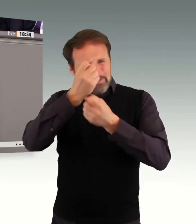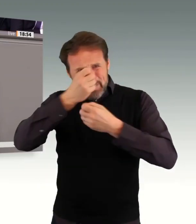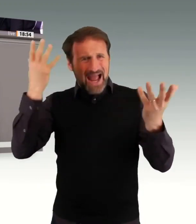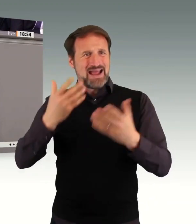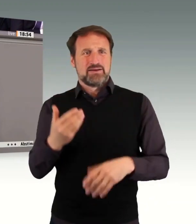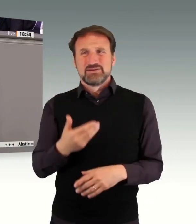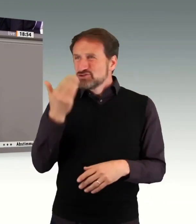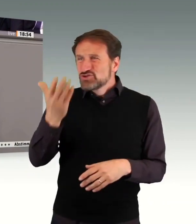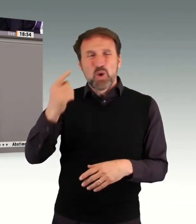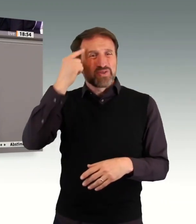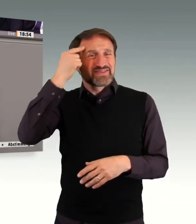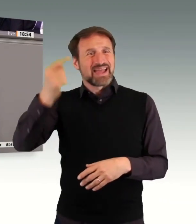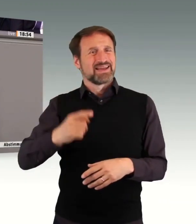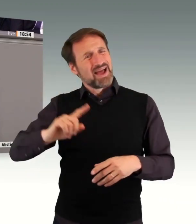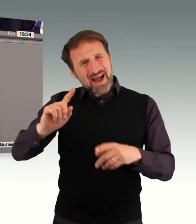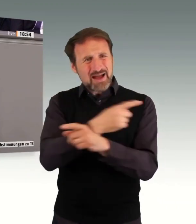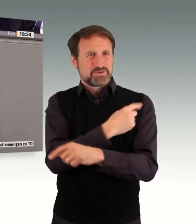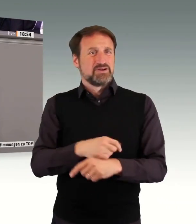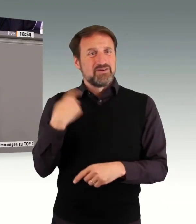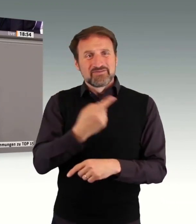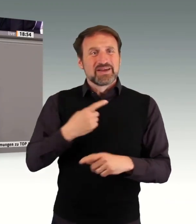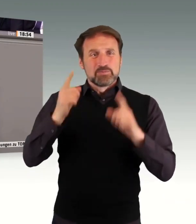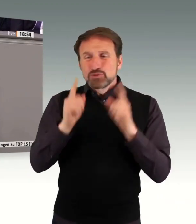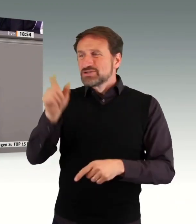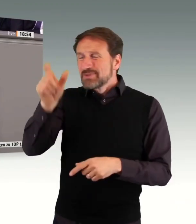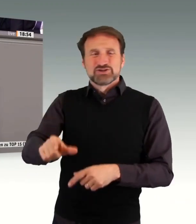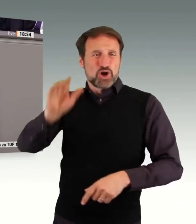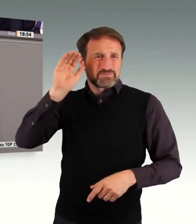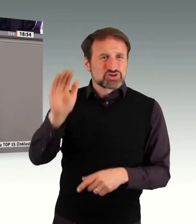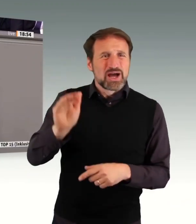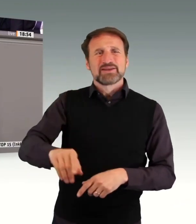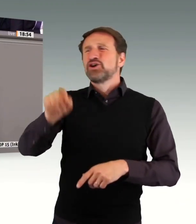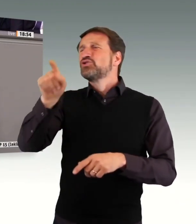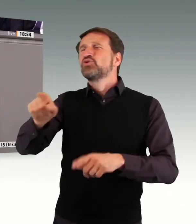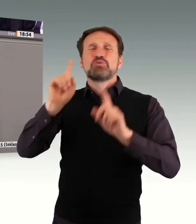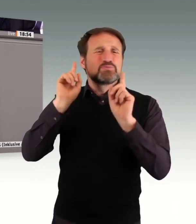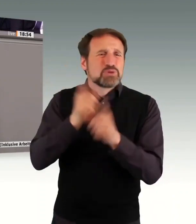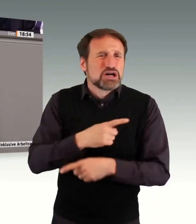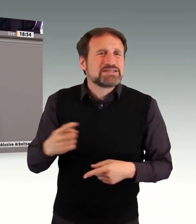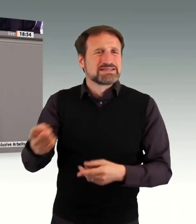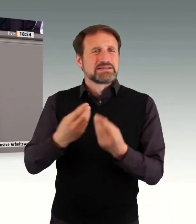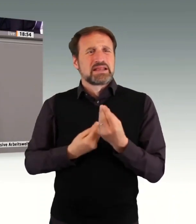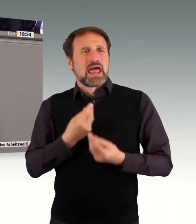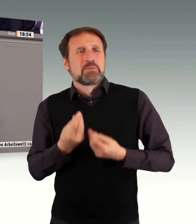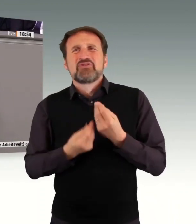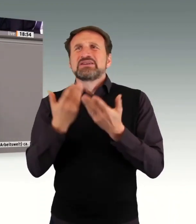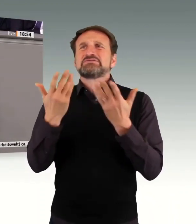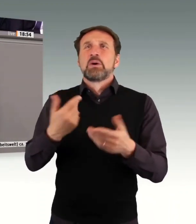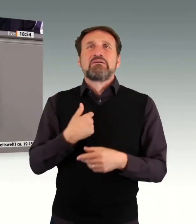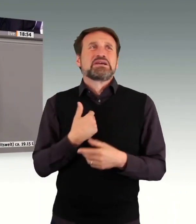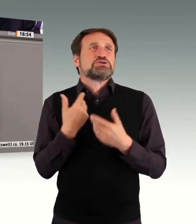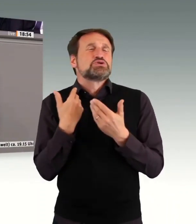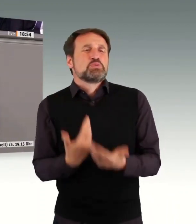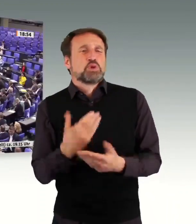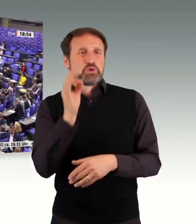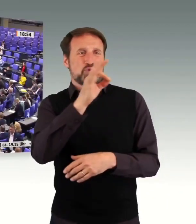dieser Zeit, eine wichtige Aufgabe, einen inklusiven Arbeitsmarkt, eine inklusive Gesellschaft voranzutreiben. Herzlichen Dank.